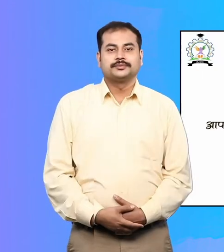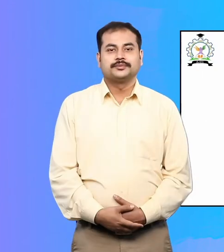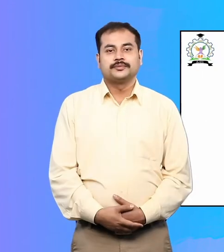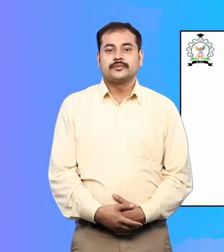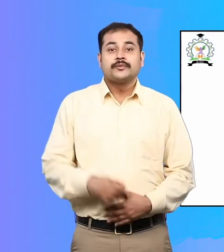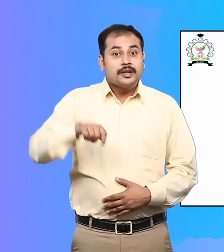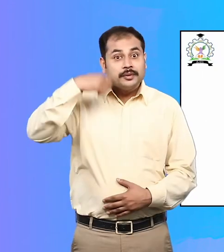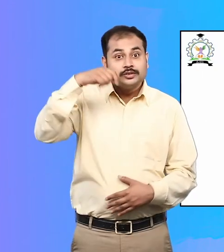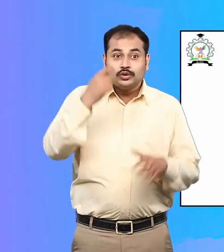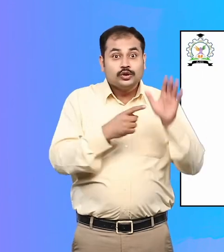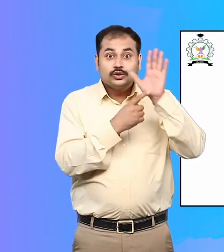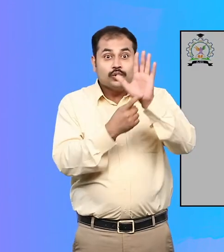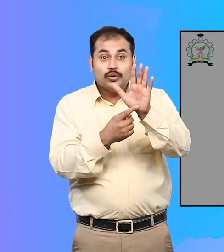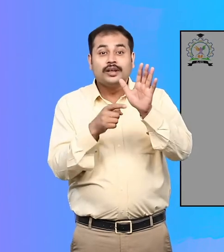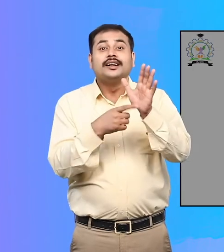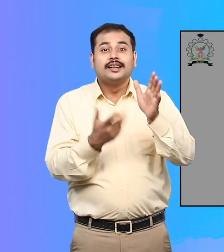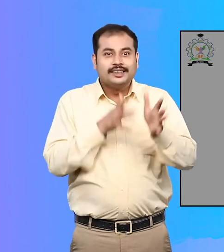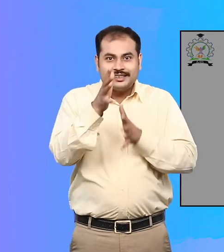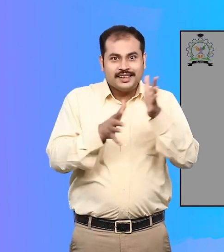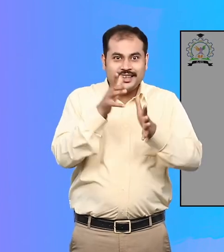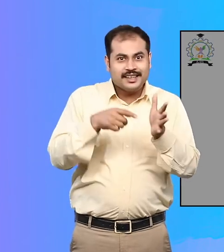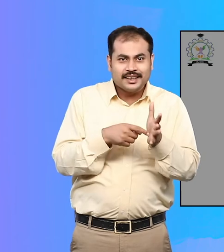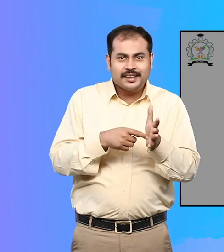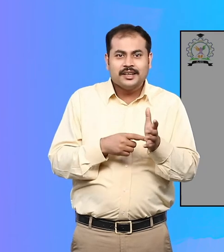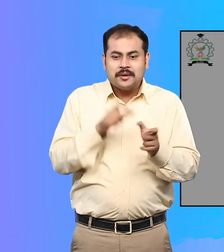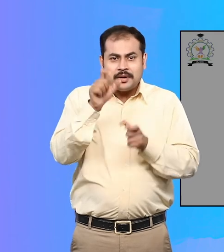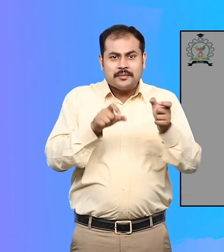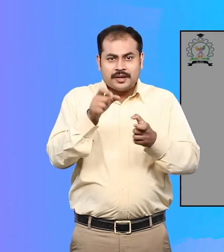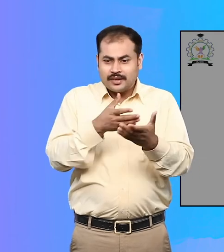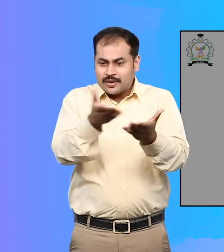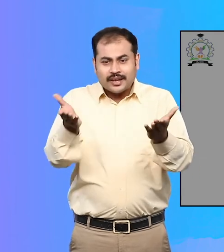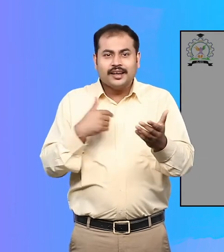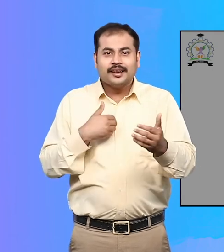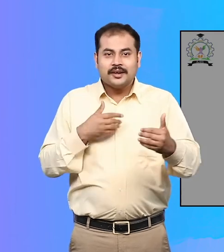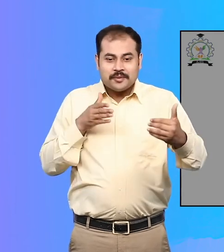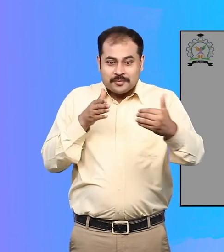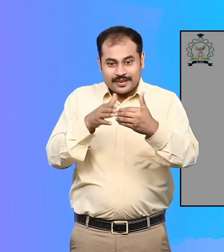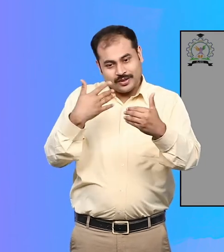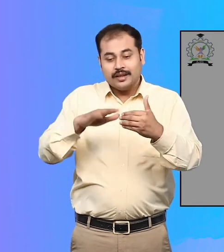क्या हम इस वीडियो में दिखाए गई इशारे को विदाई देने के लिए उप्योग कर सकते